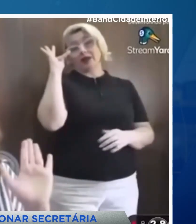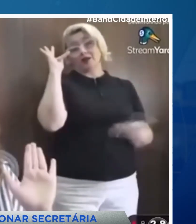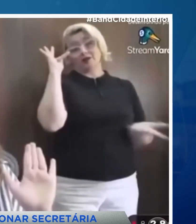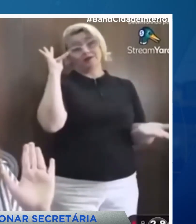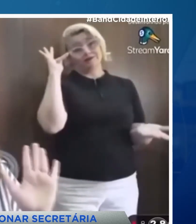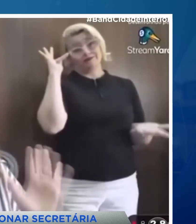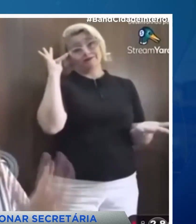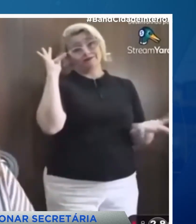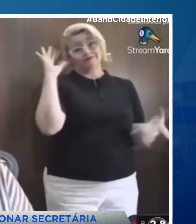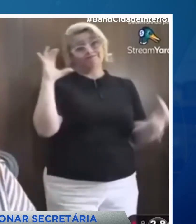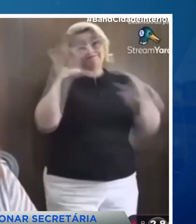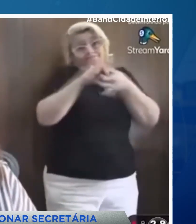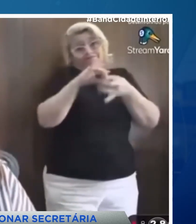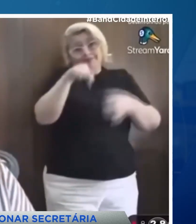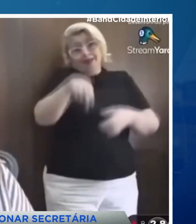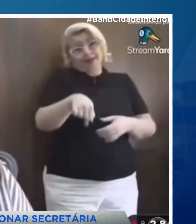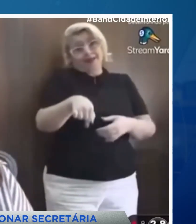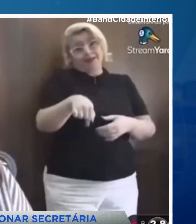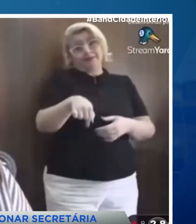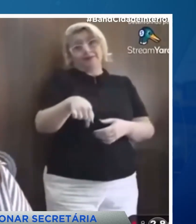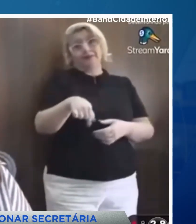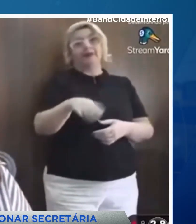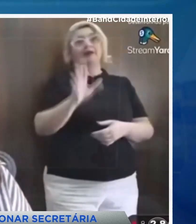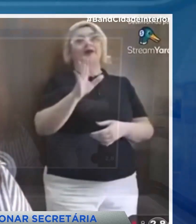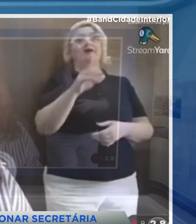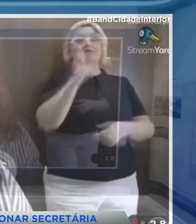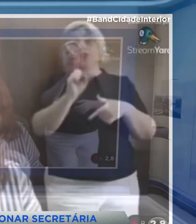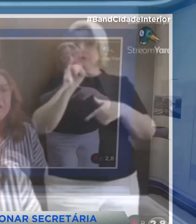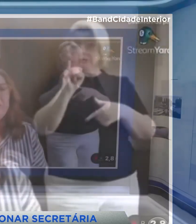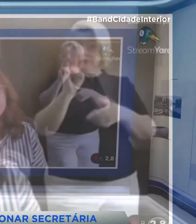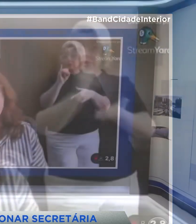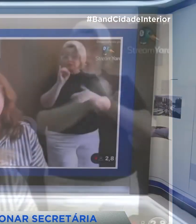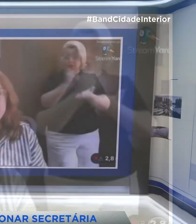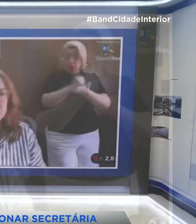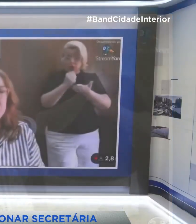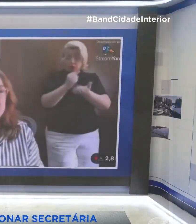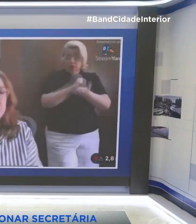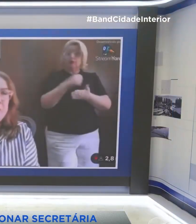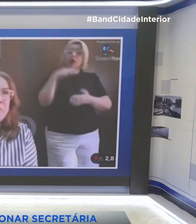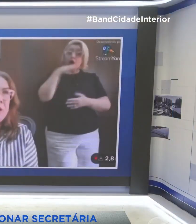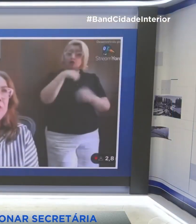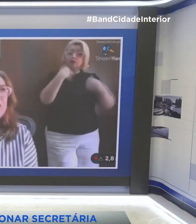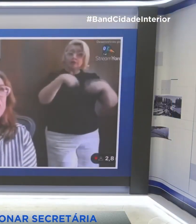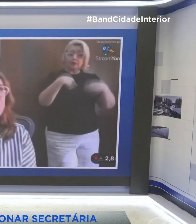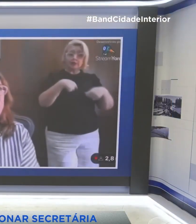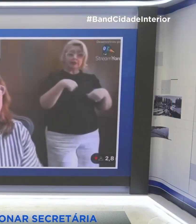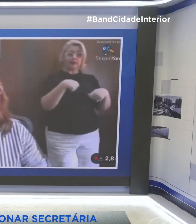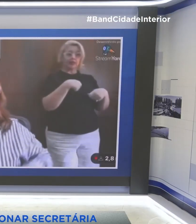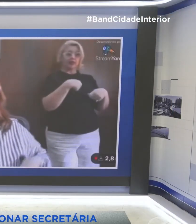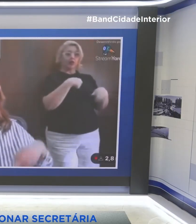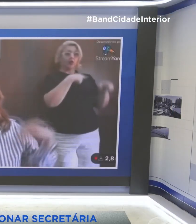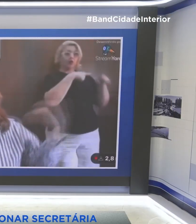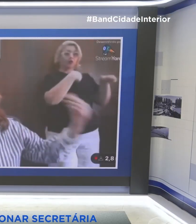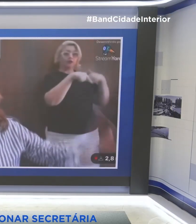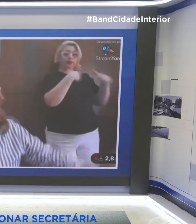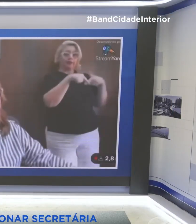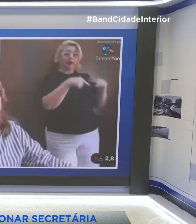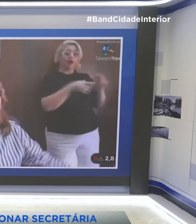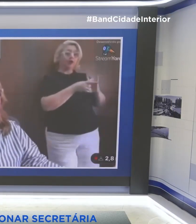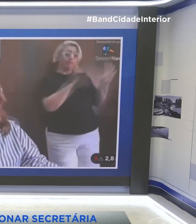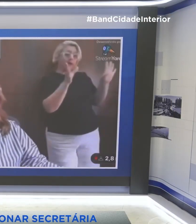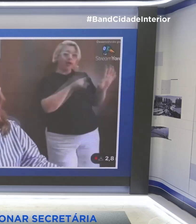e transparência nos processos e compromisso com a valorização da educação em Goiás. A nota da Secretaria